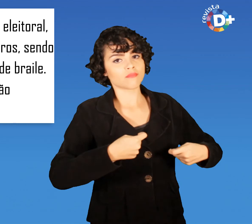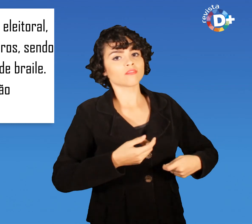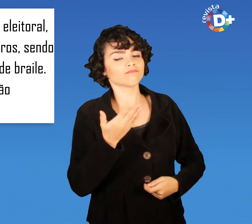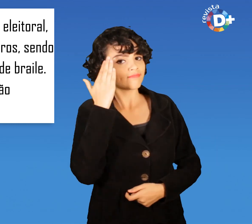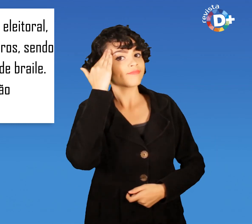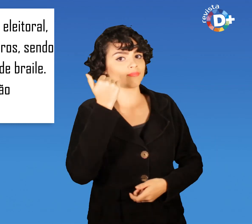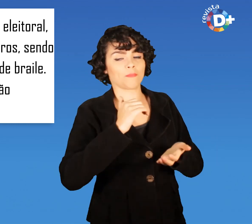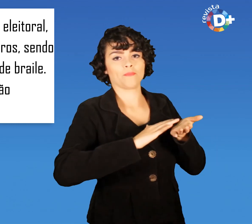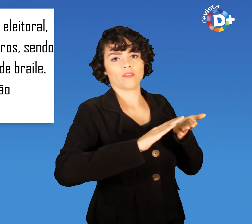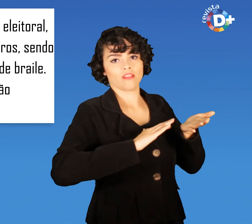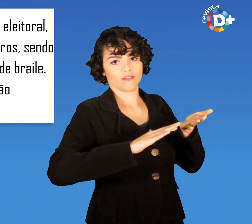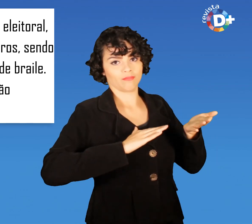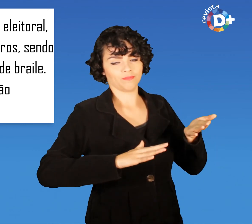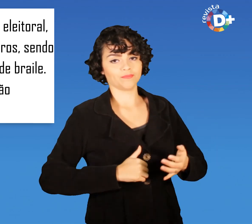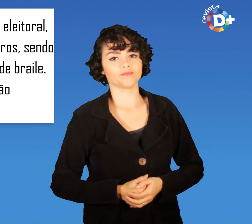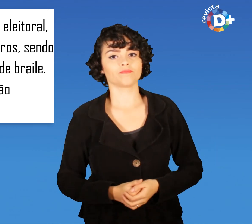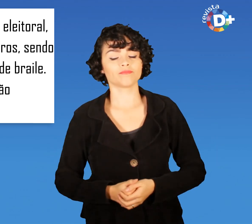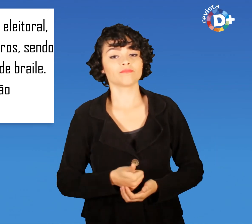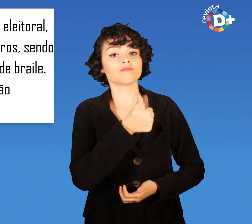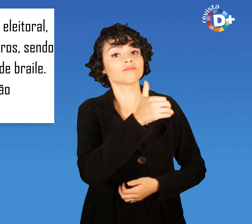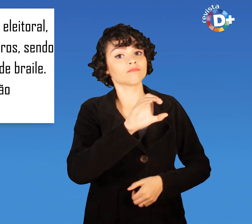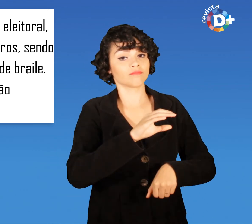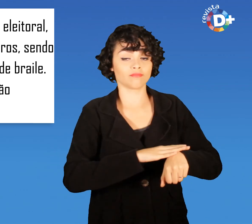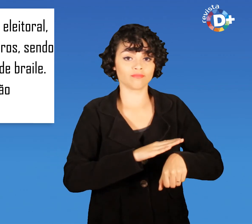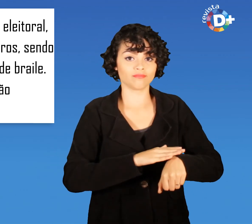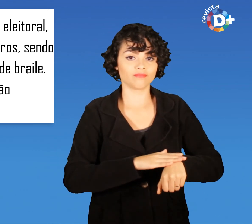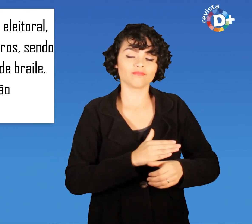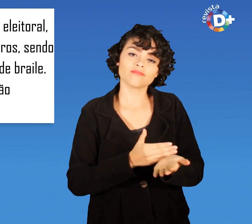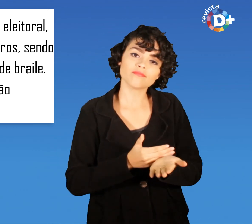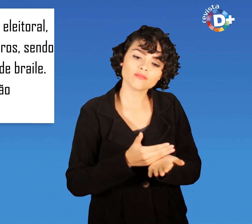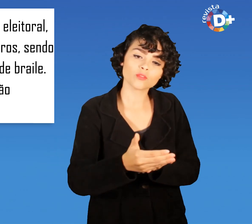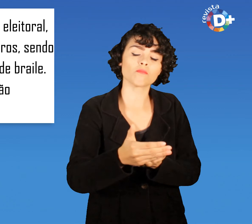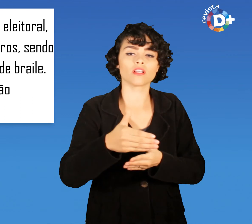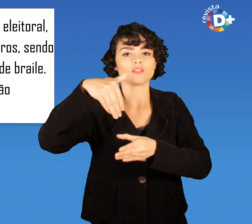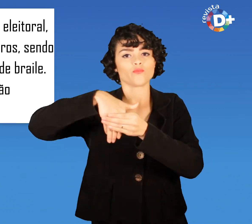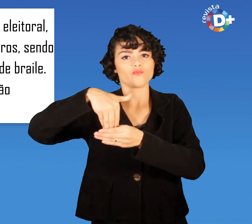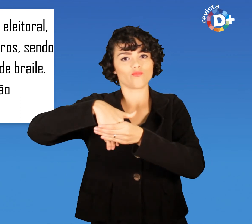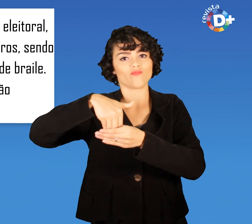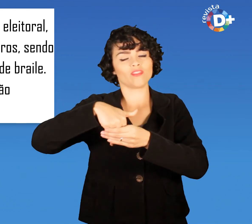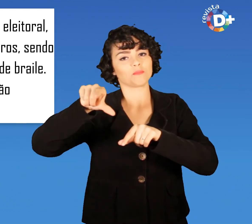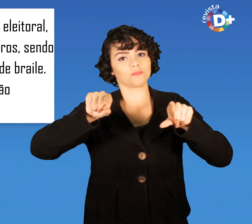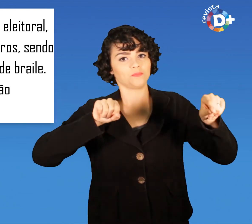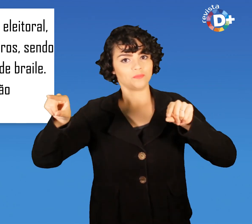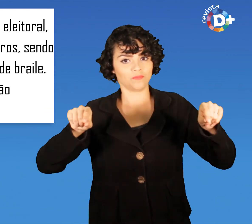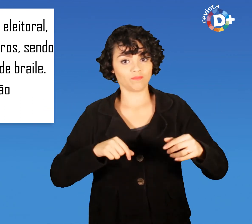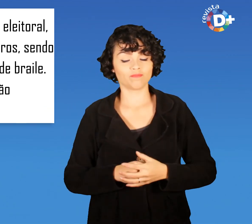Dez horas da manhã Início da votação Meio-dia